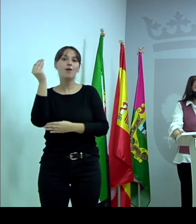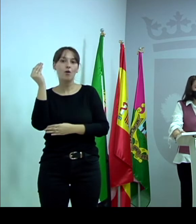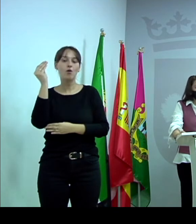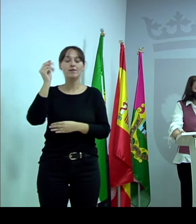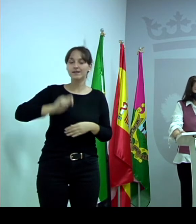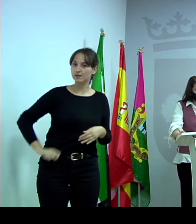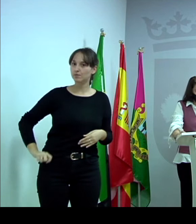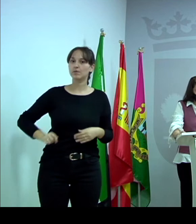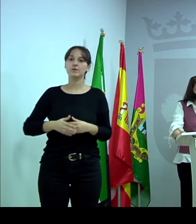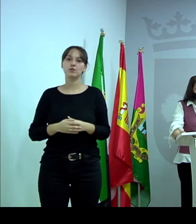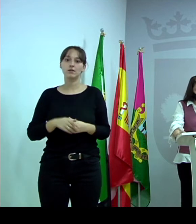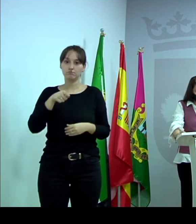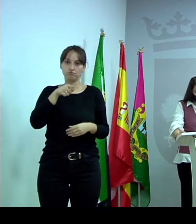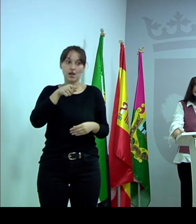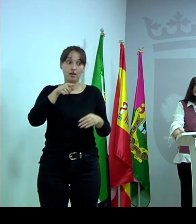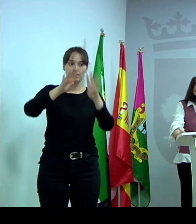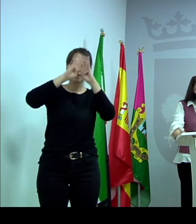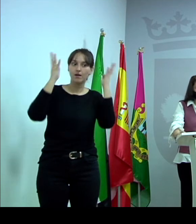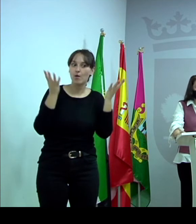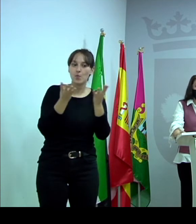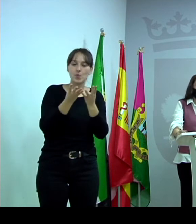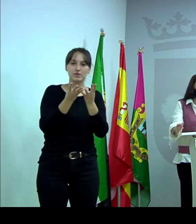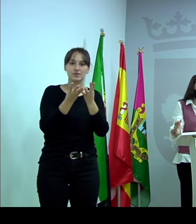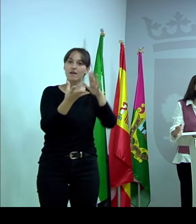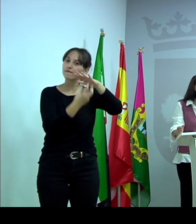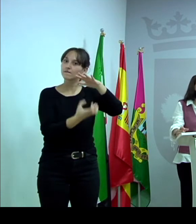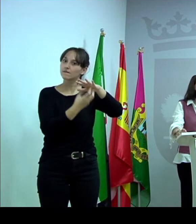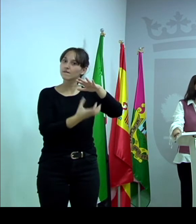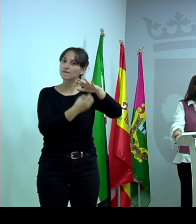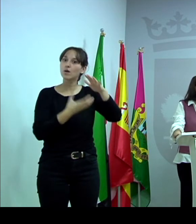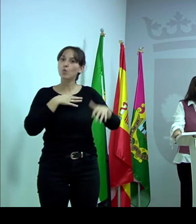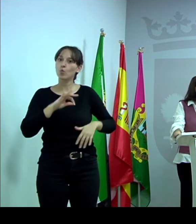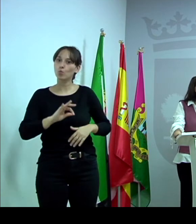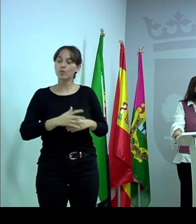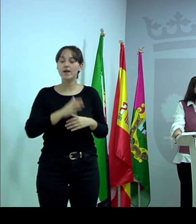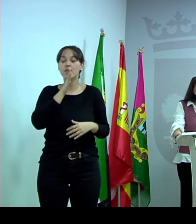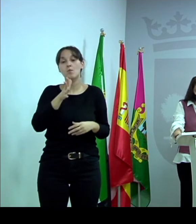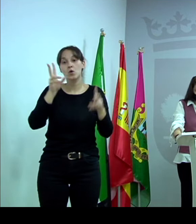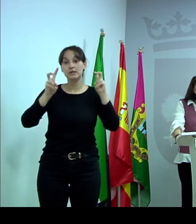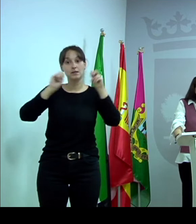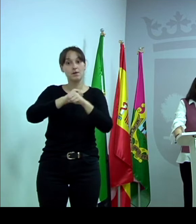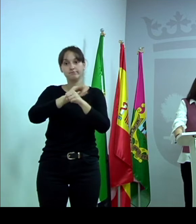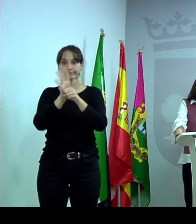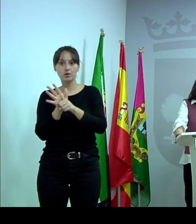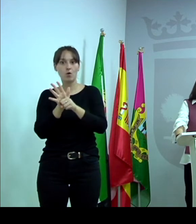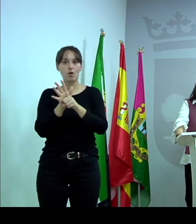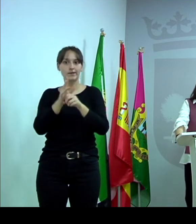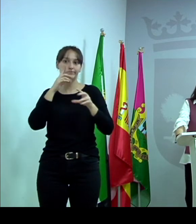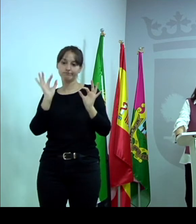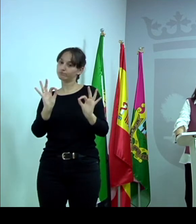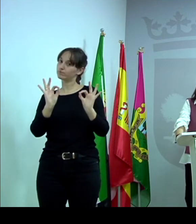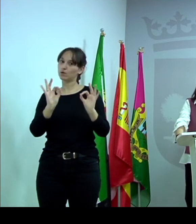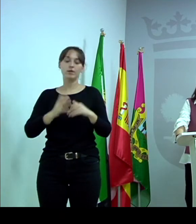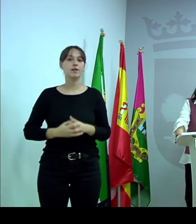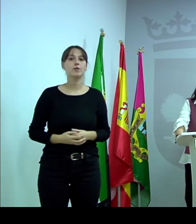estará también en la plataforma para que pueda ser descargable. Con el tema del COVID hay que tener todas las precauciones. Sobre todo